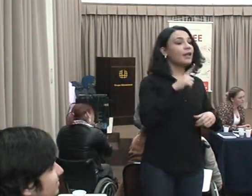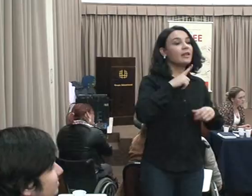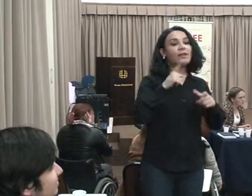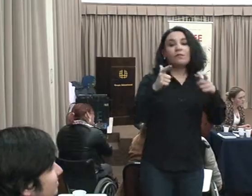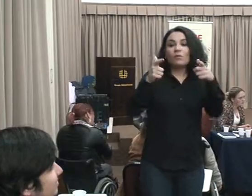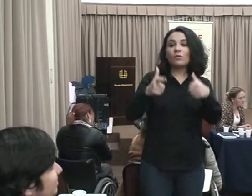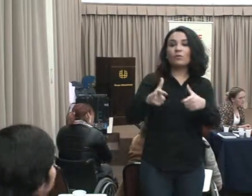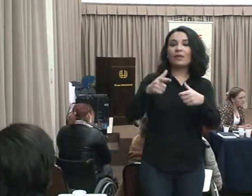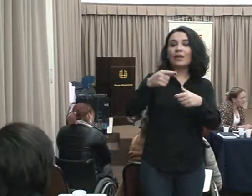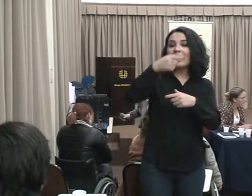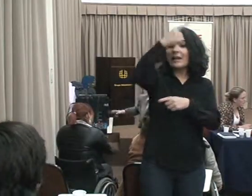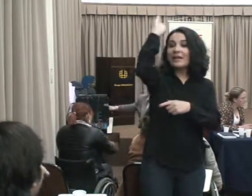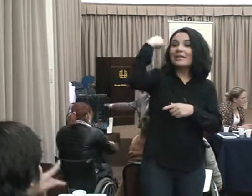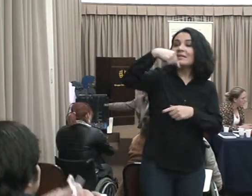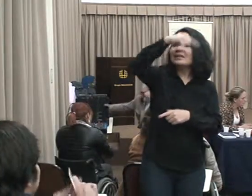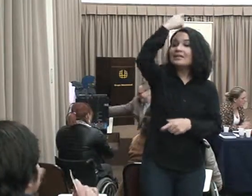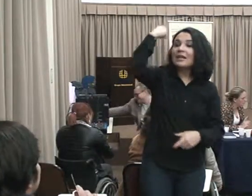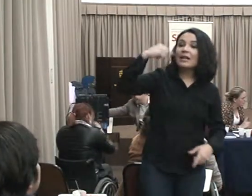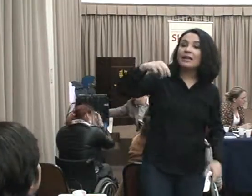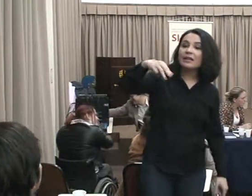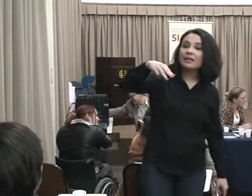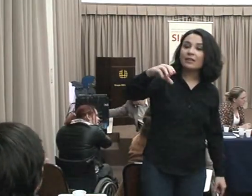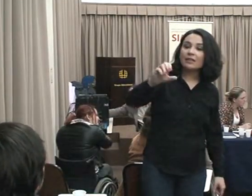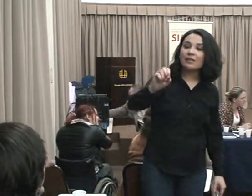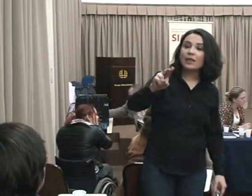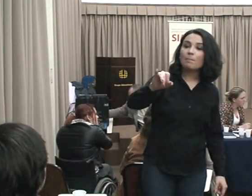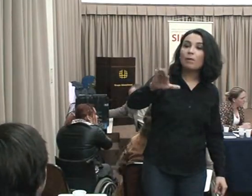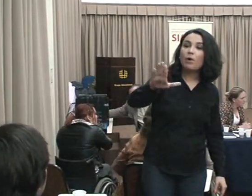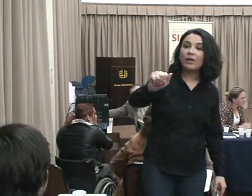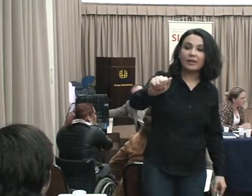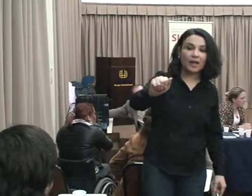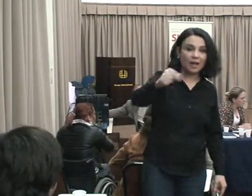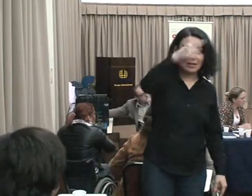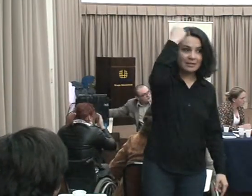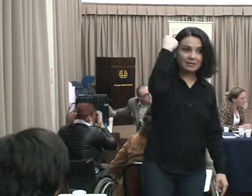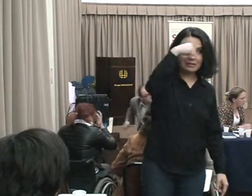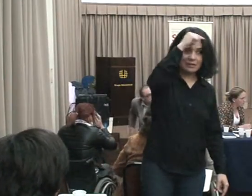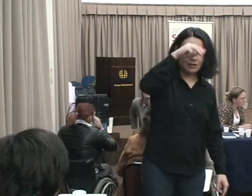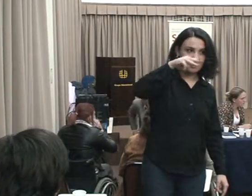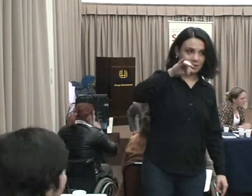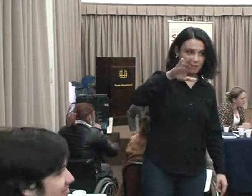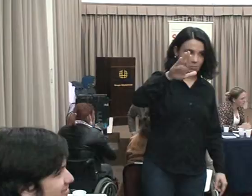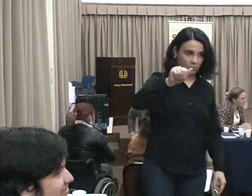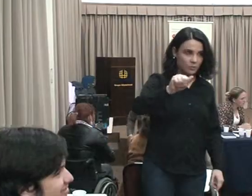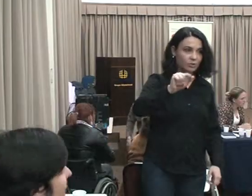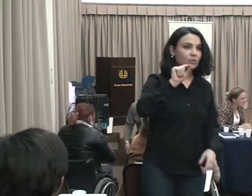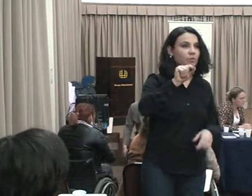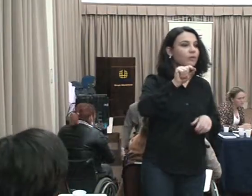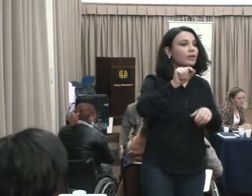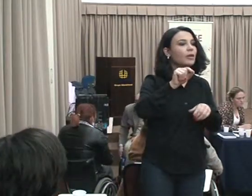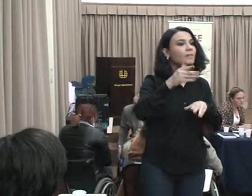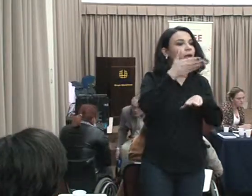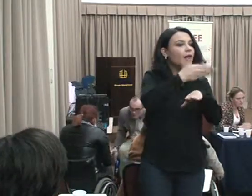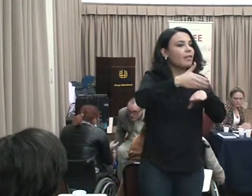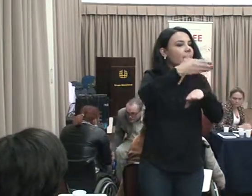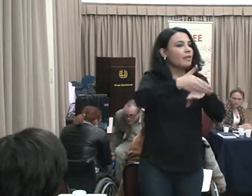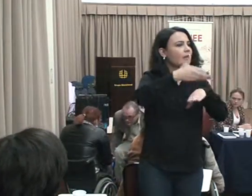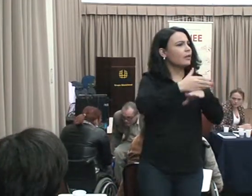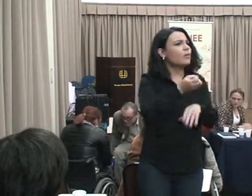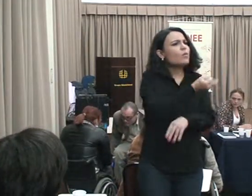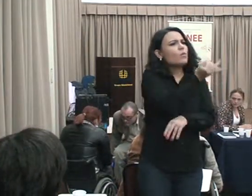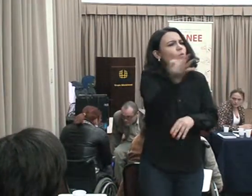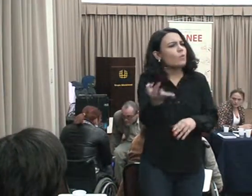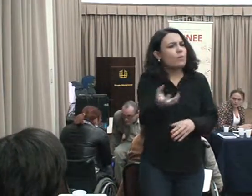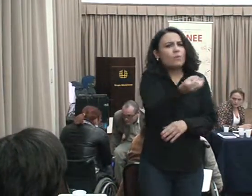espaço para jogar Um professor sozinho Um professor sozinho, treinando Quantas crianças estavam